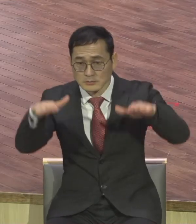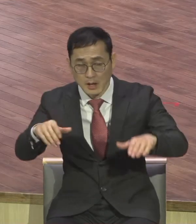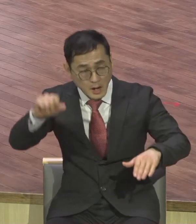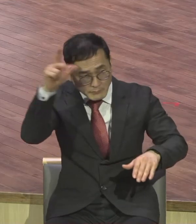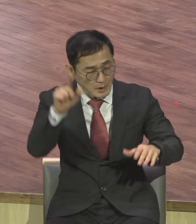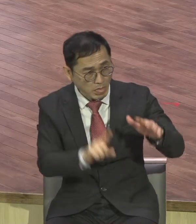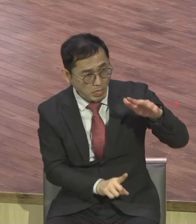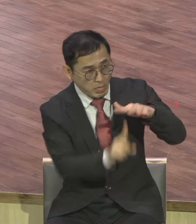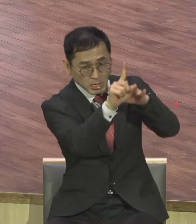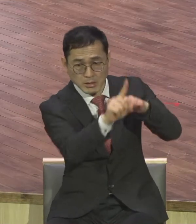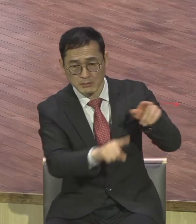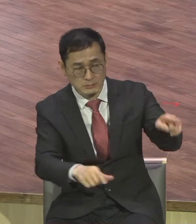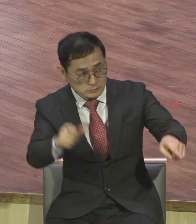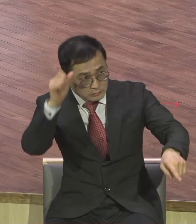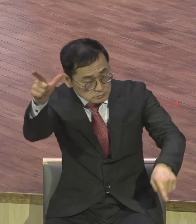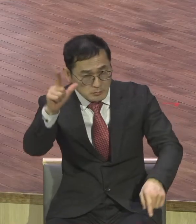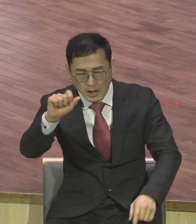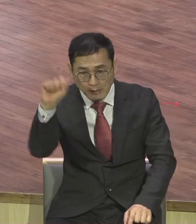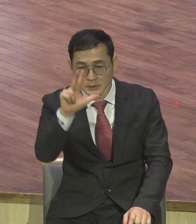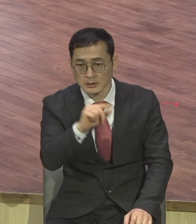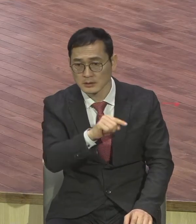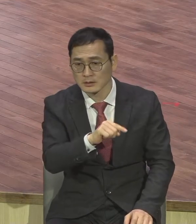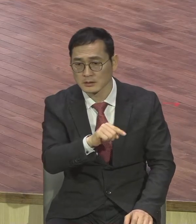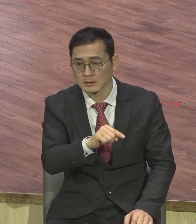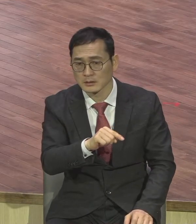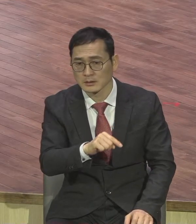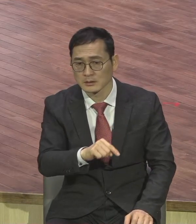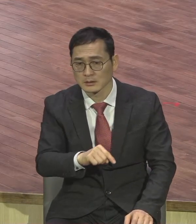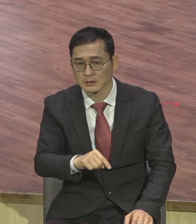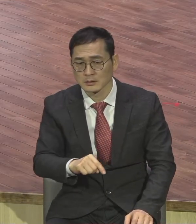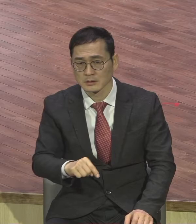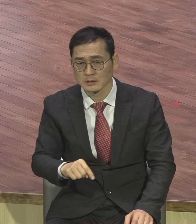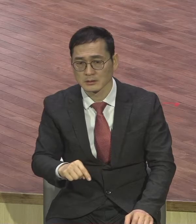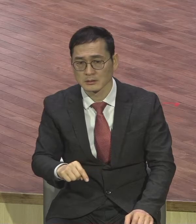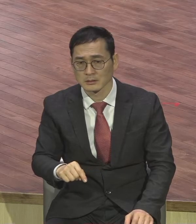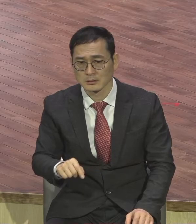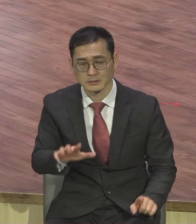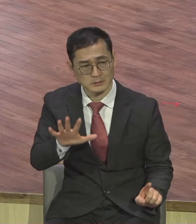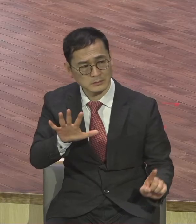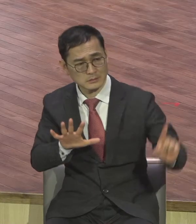나타나가지고 무슨 손지자가 된 것처럼 떠든단 말이에요